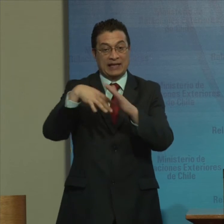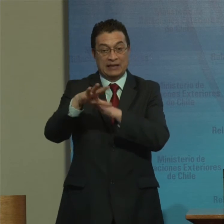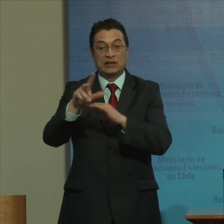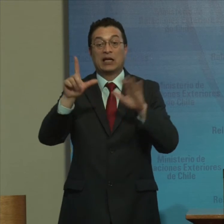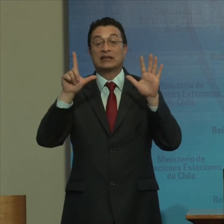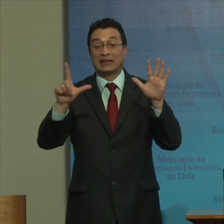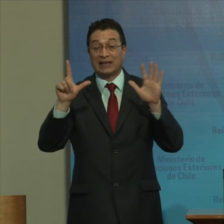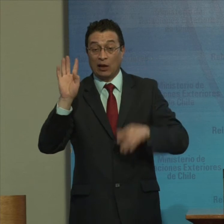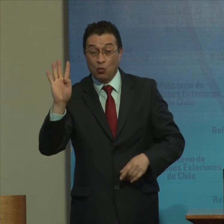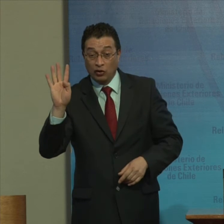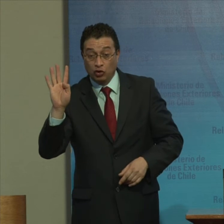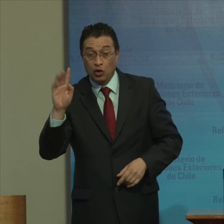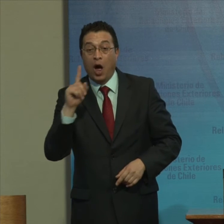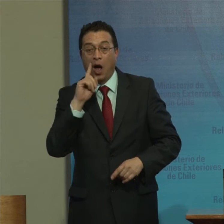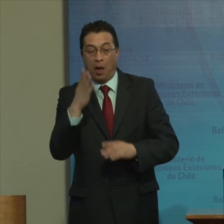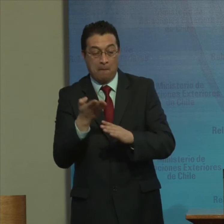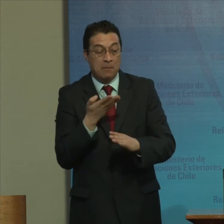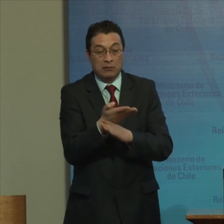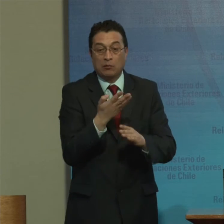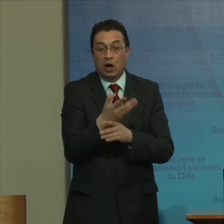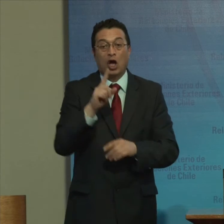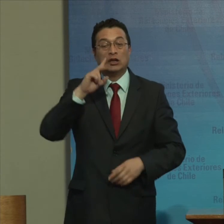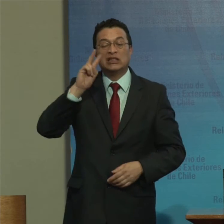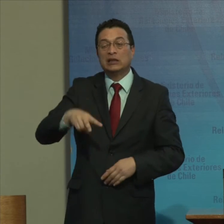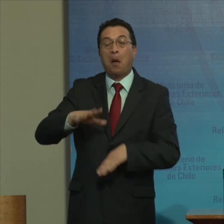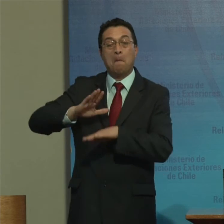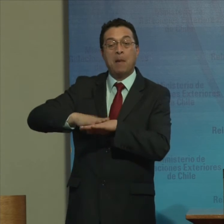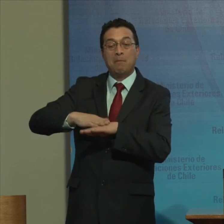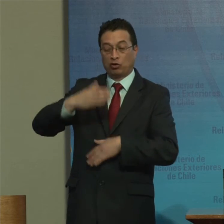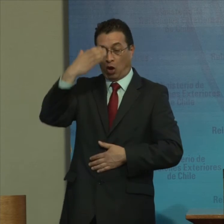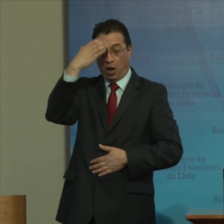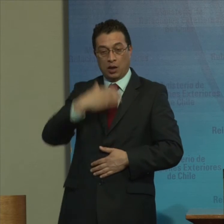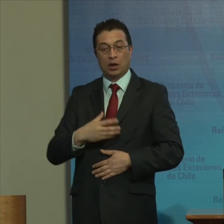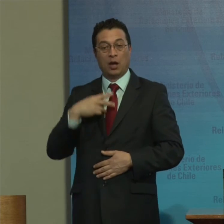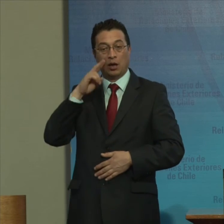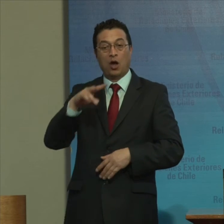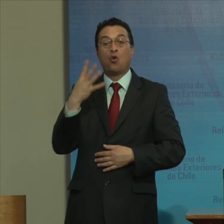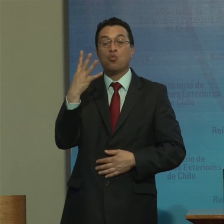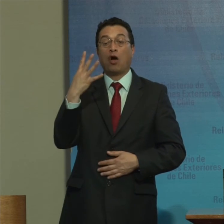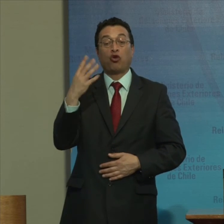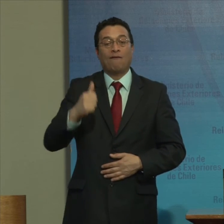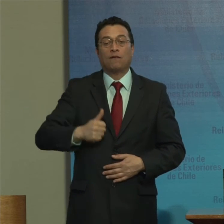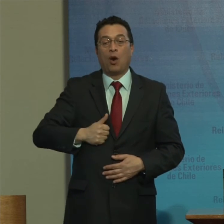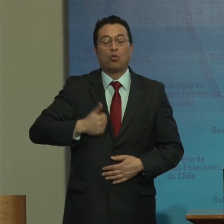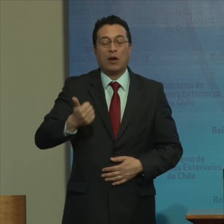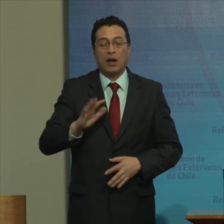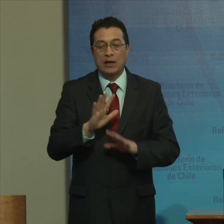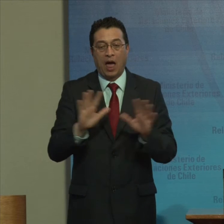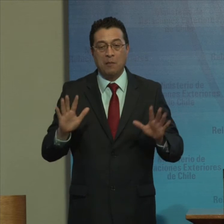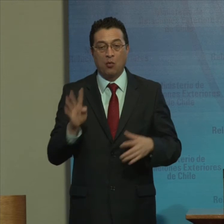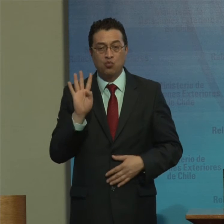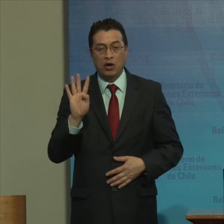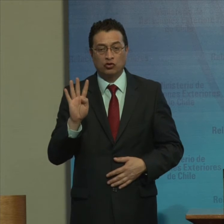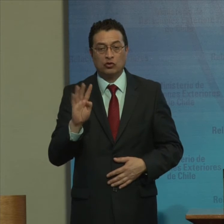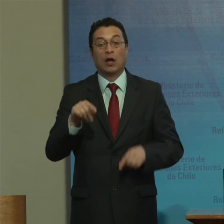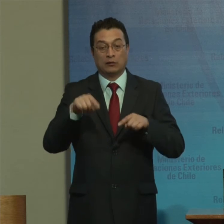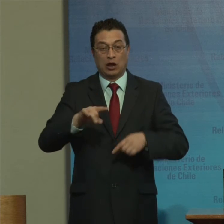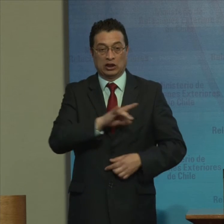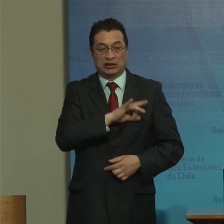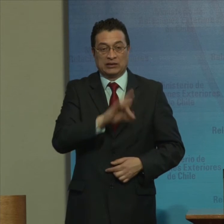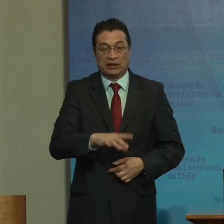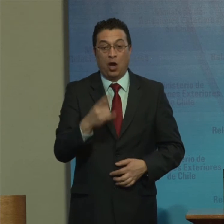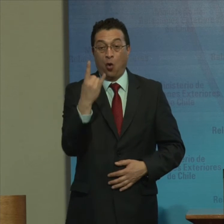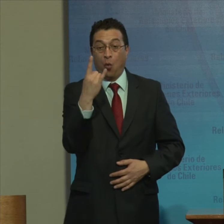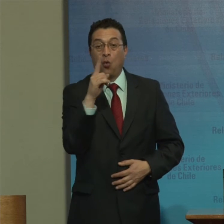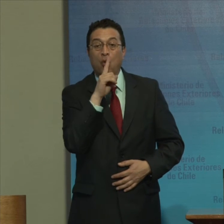Corresponden A peticiones No consentidas Y solo 4 voluntarias Afirmamos Que en Chile El